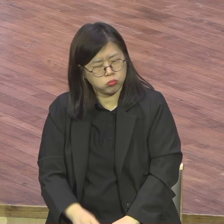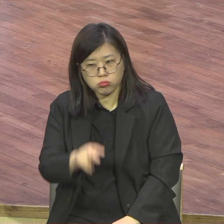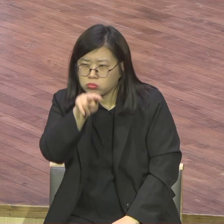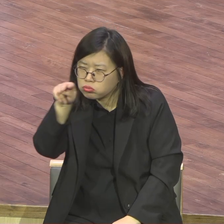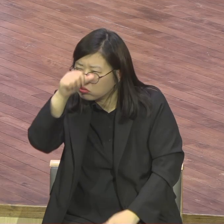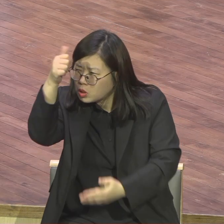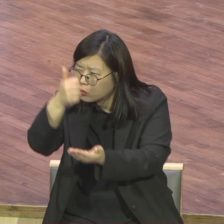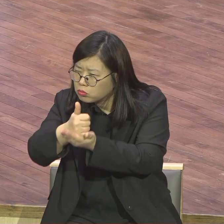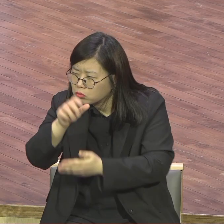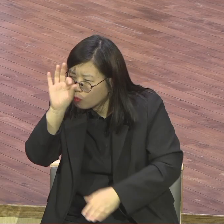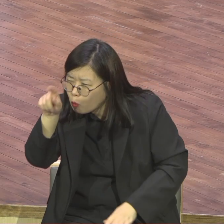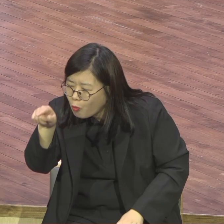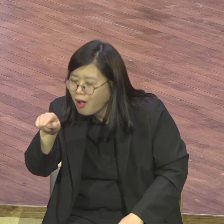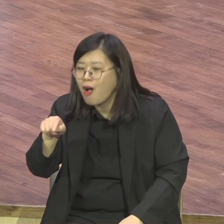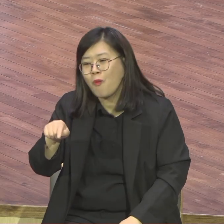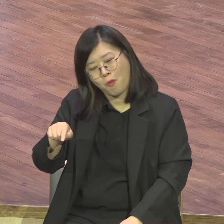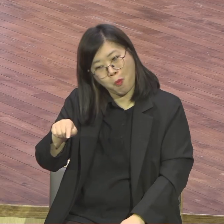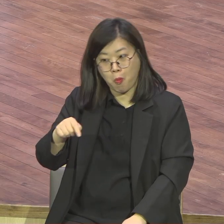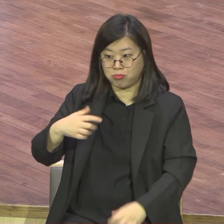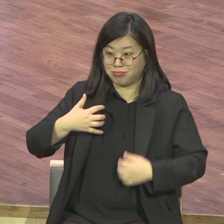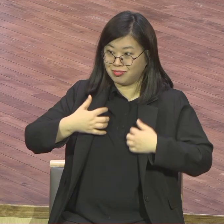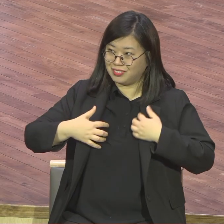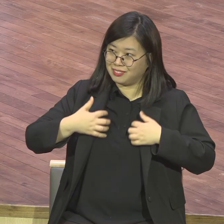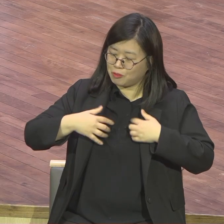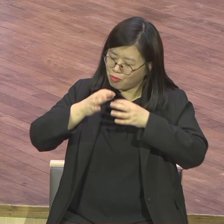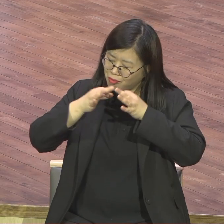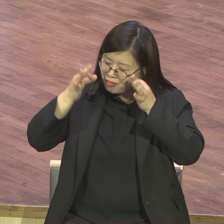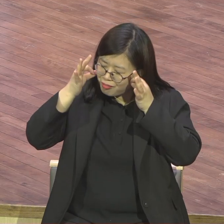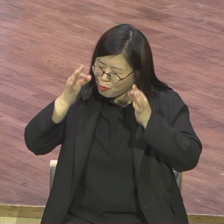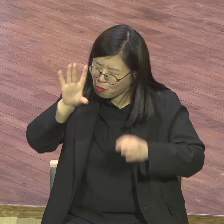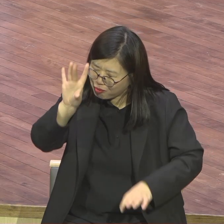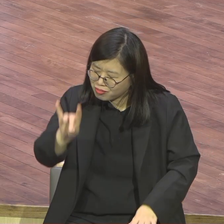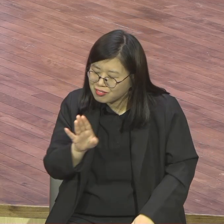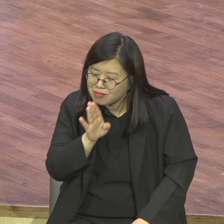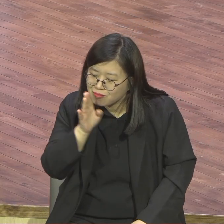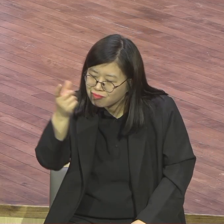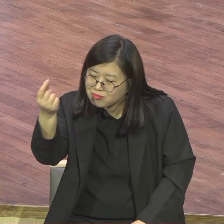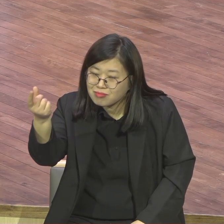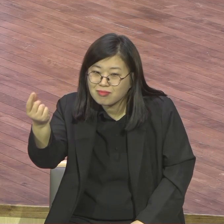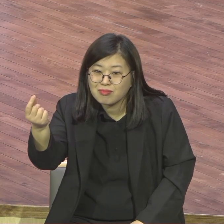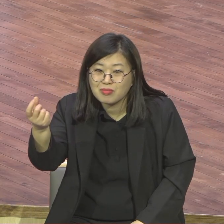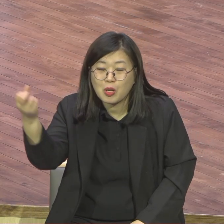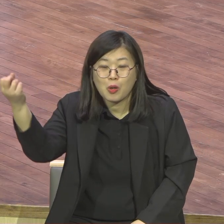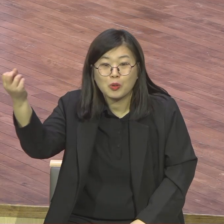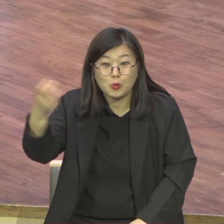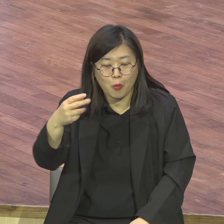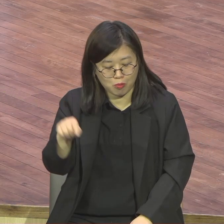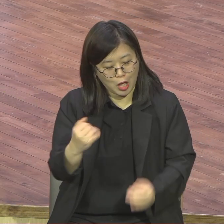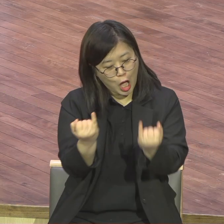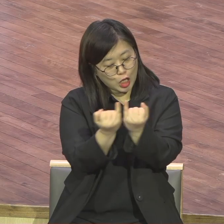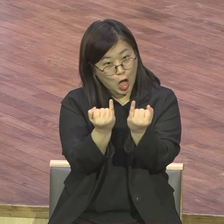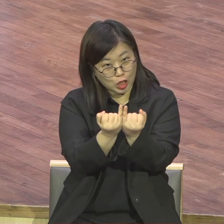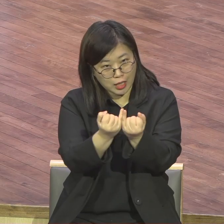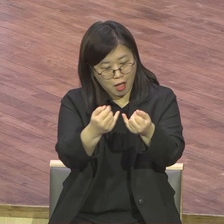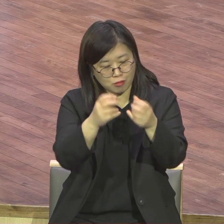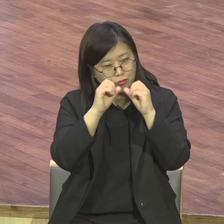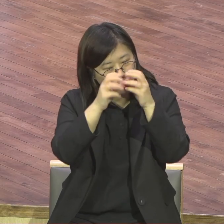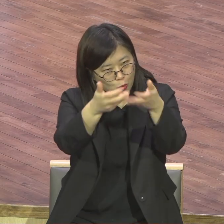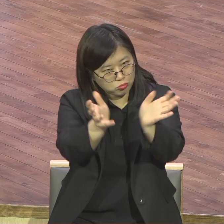난 처음 봤는데 자주 보지만은 사격하면서 보니까 가까이 보니까 즐거워. 즐거워. 우리